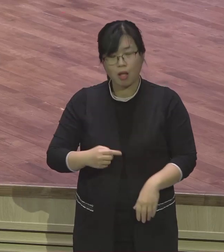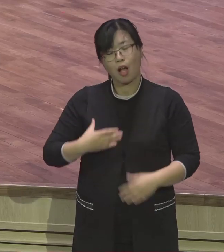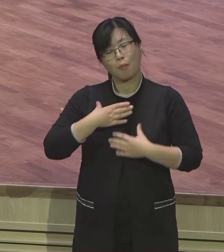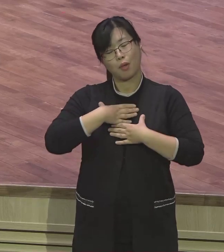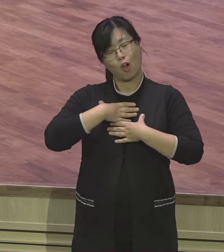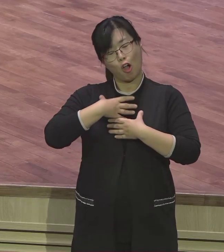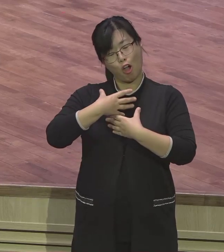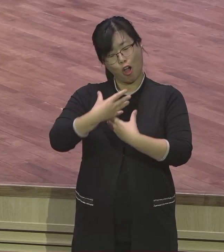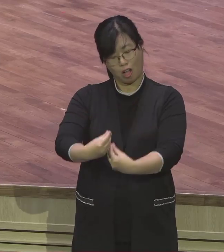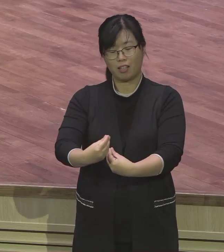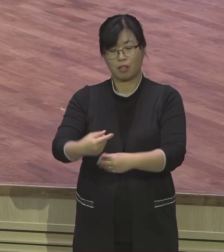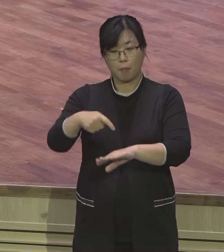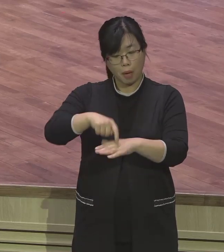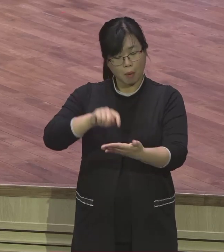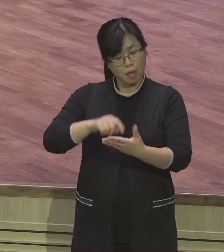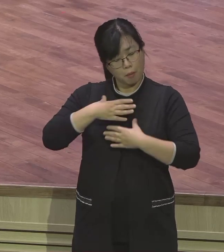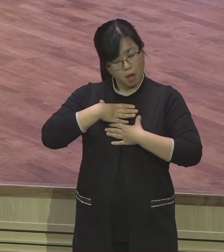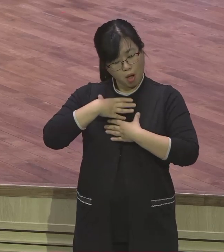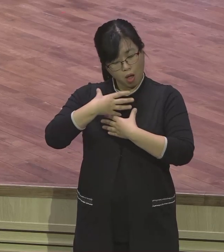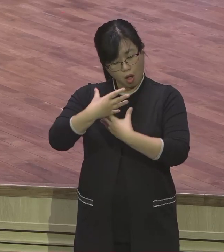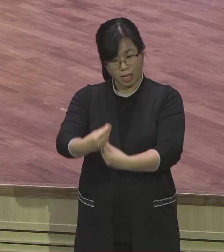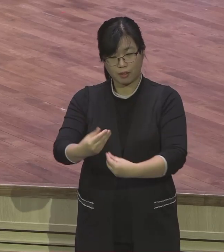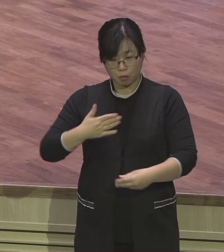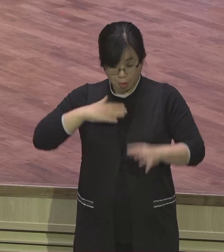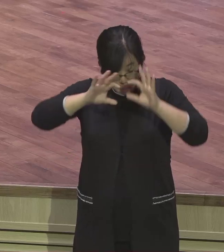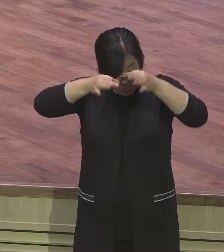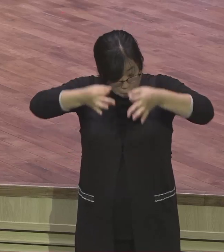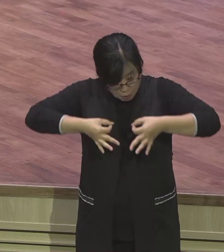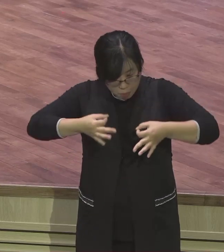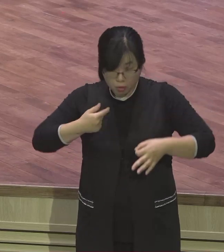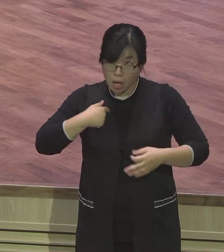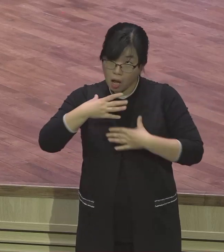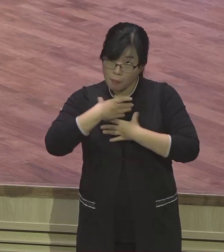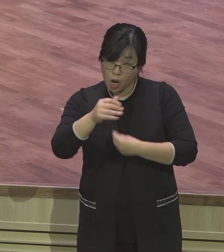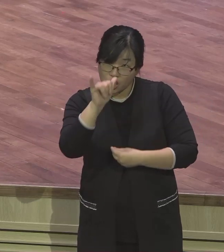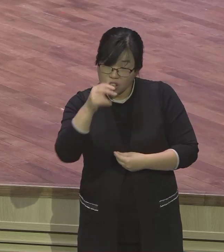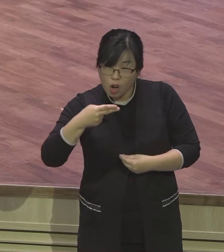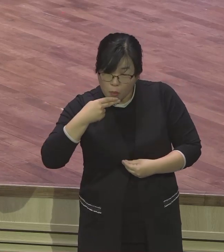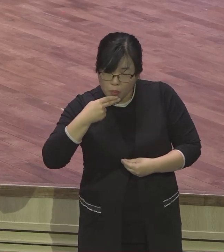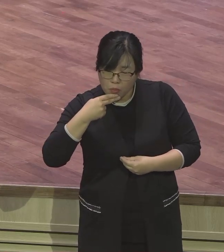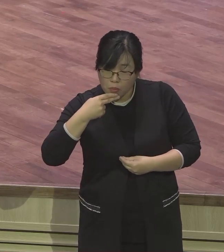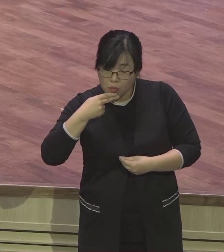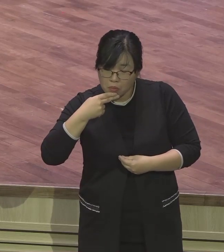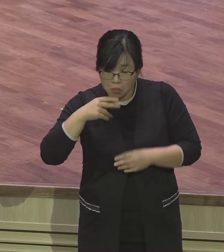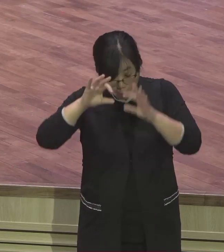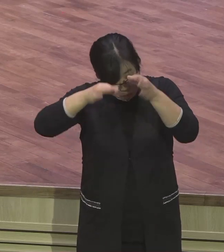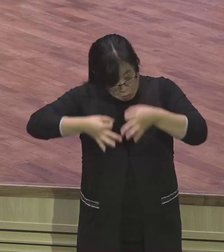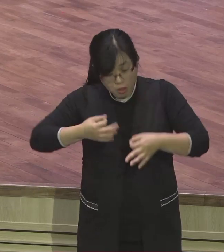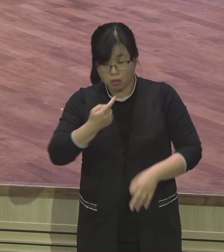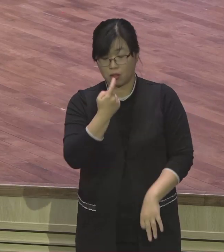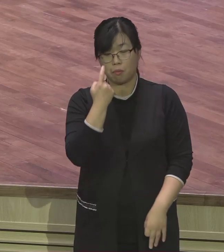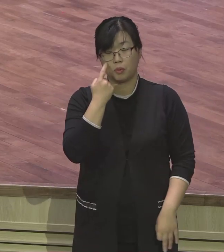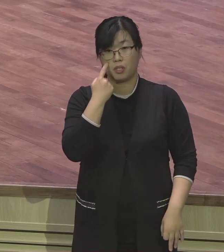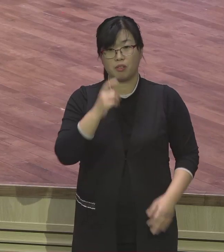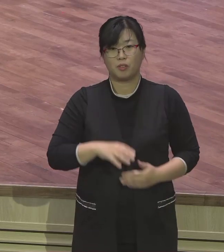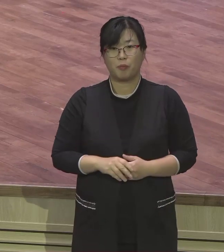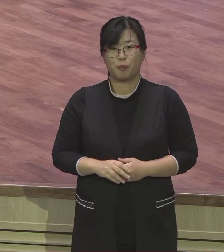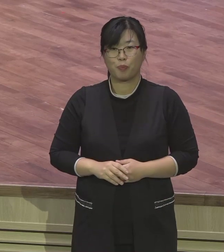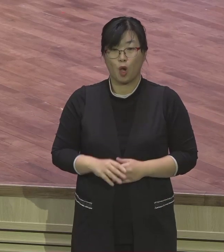틀림없는 진단이에요. 평안해야 돼요. 그래서 구원받은 하나님의 자녀의 표정은요. 불씨냐고 달라요.